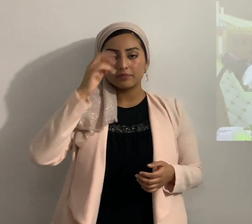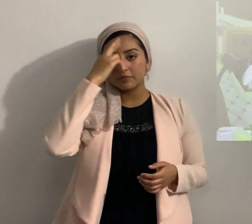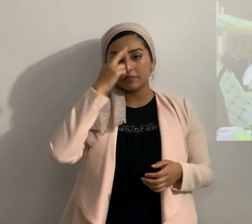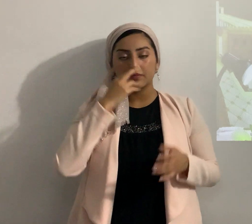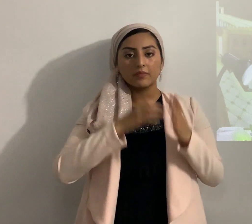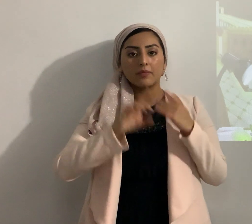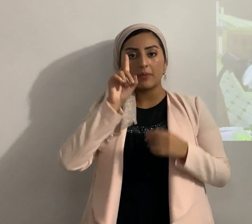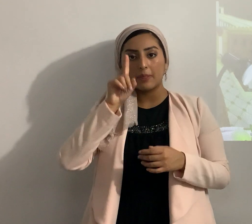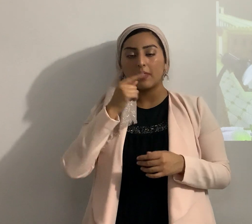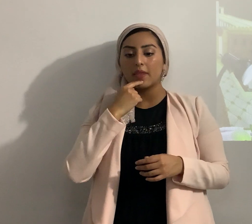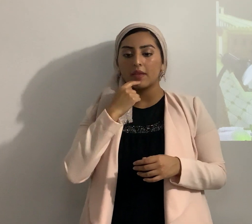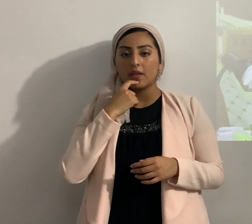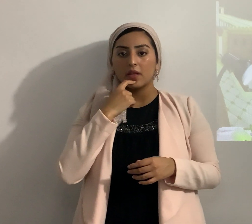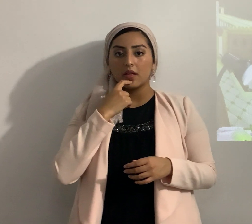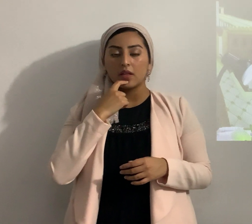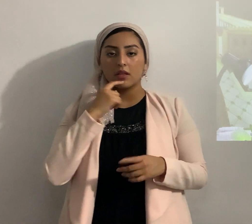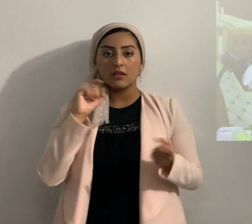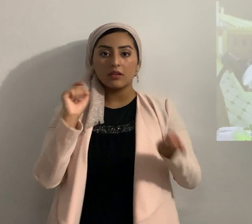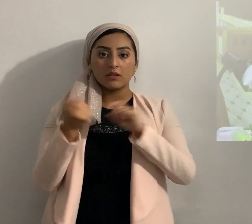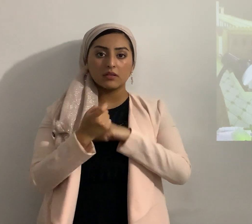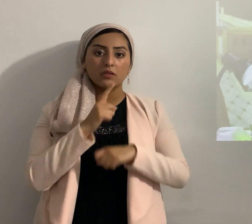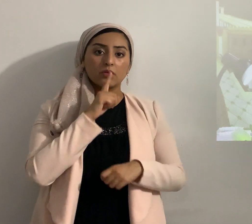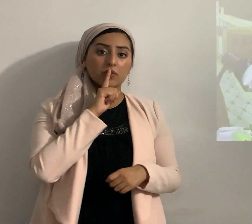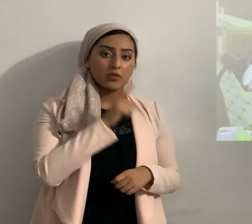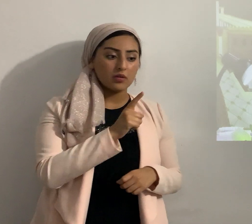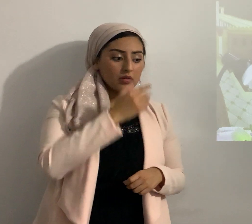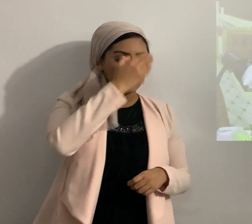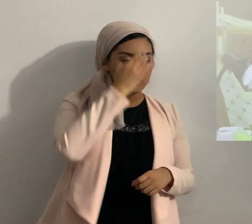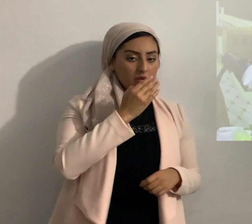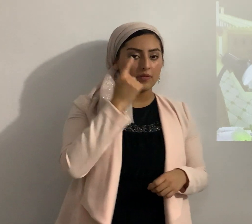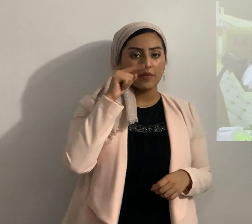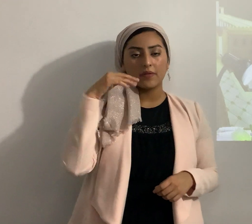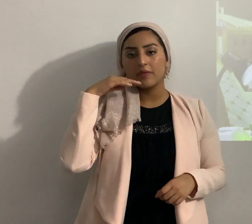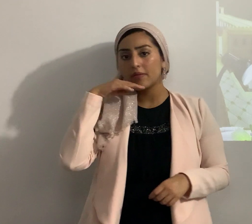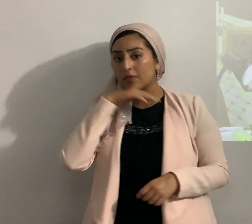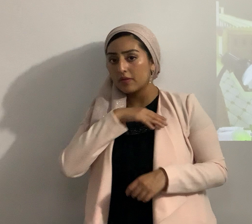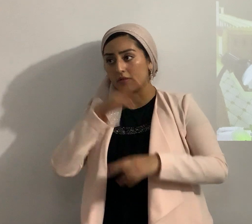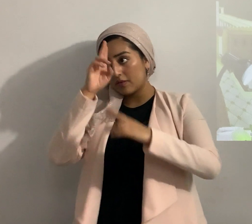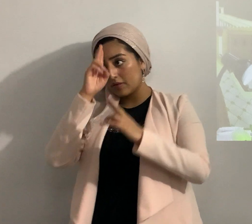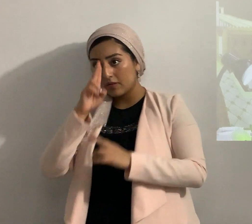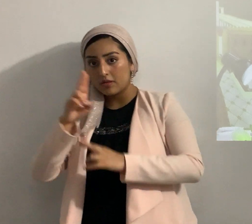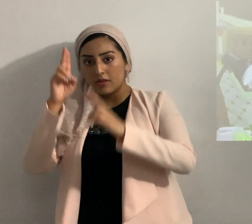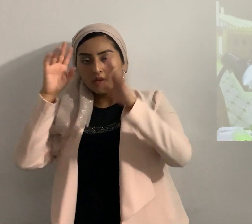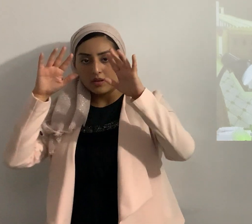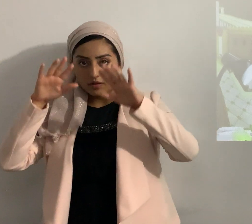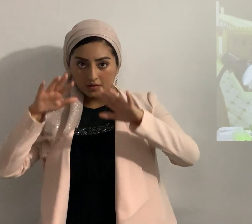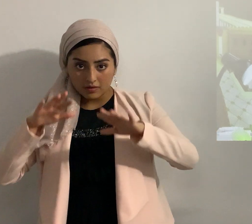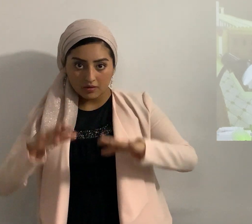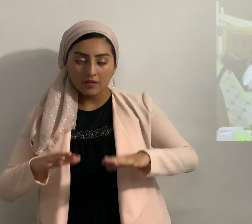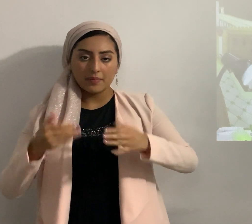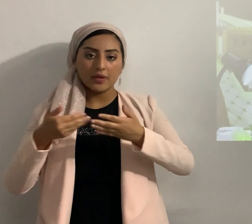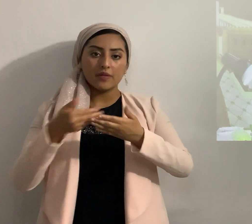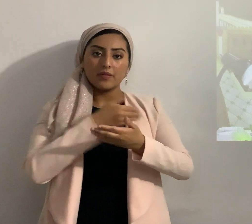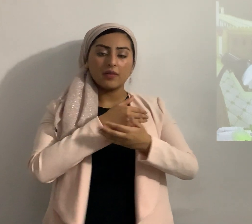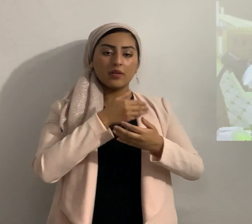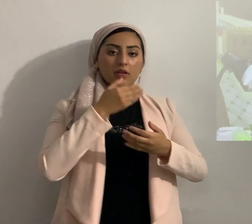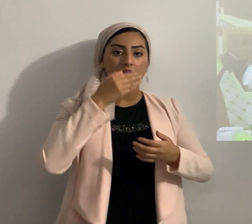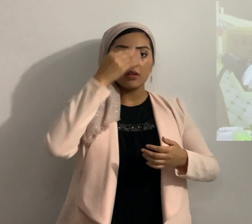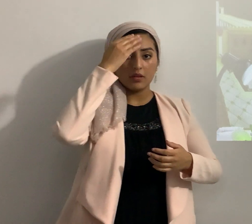ya que cambiaron la verdad del ojín por la mentira honrando y dando culto a las criaturas antes que al creador el cual es